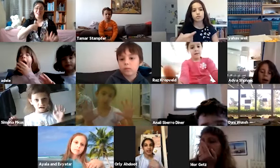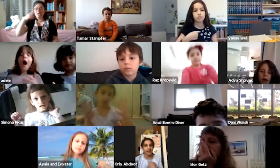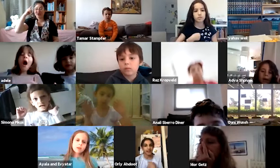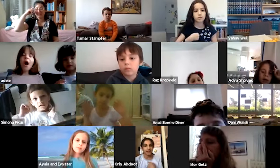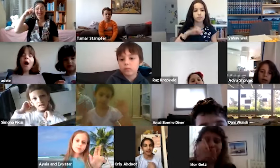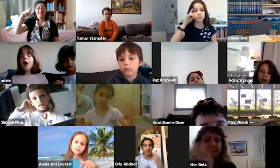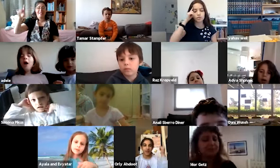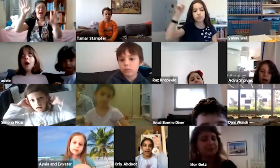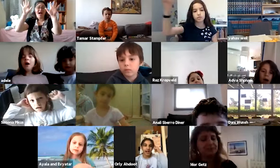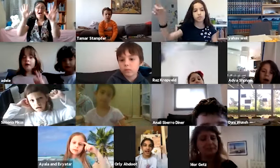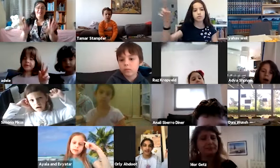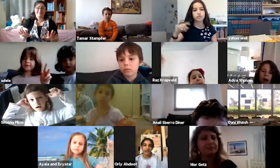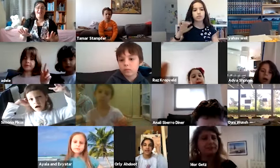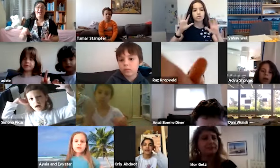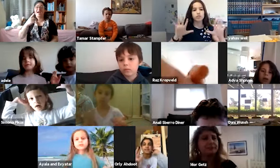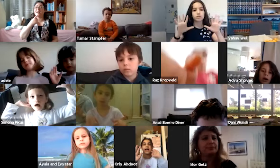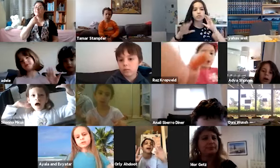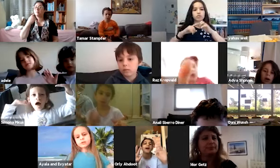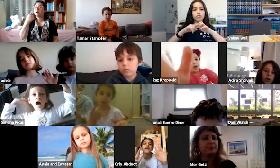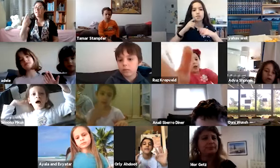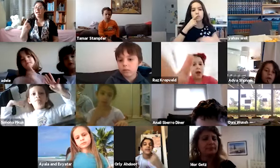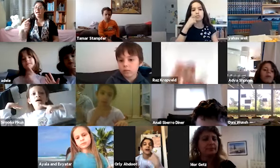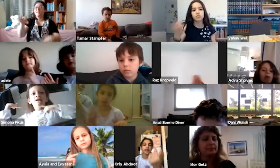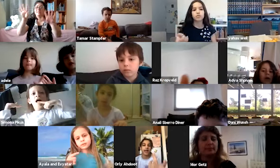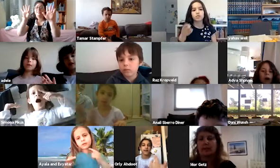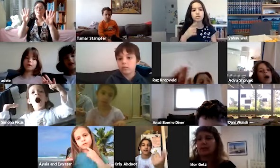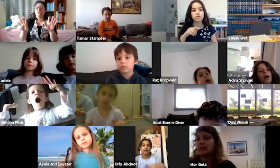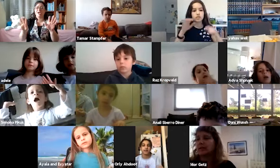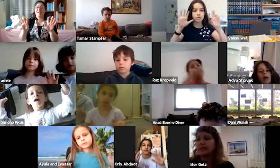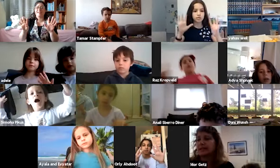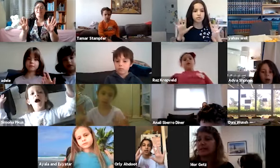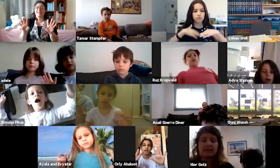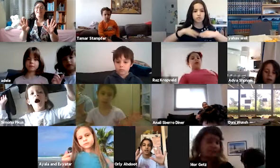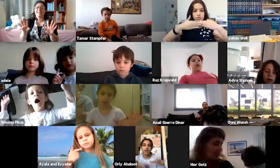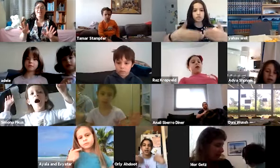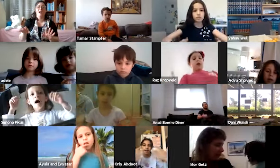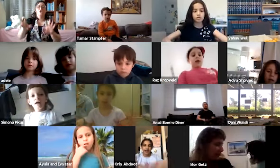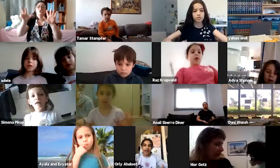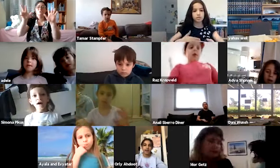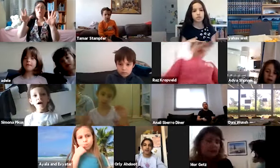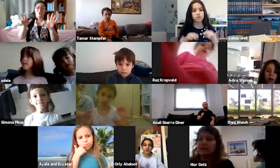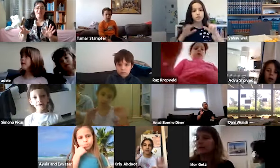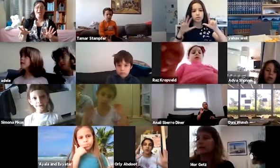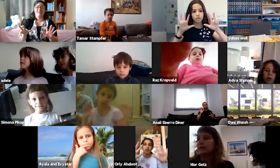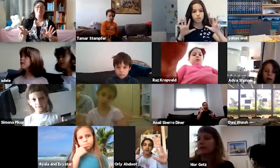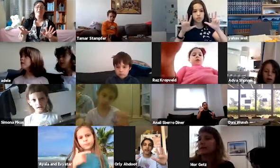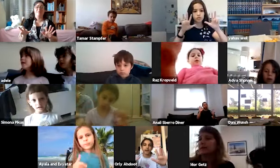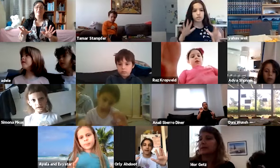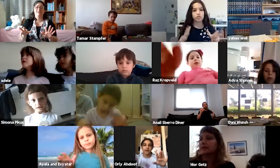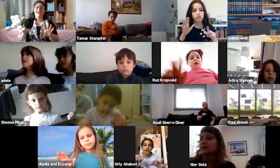יודע. עשרה דבריה. תשעה ערכי לידה. שמונה ימי מילה.